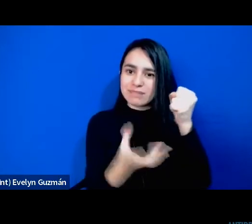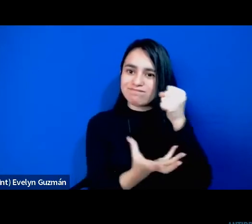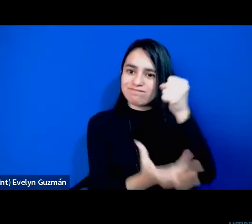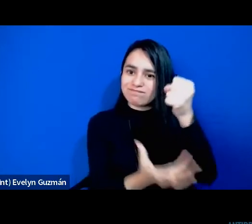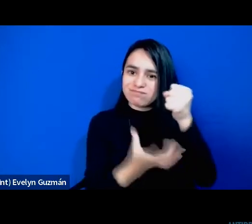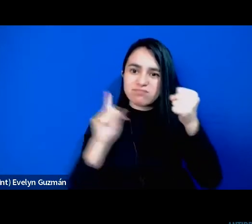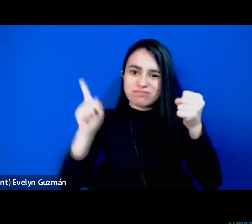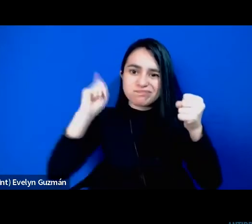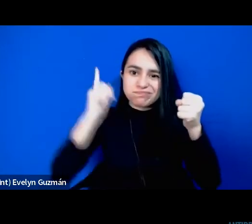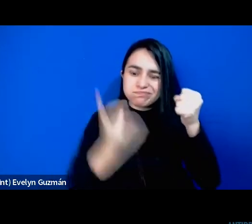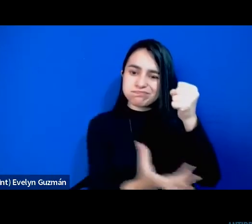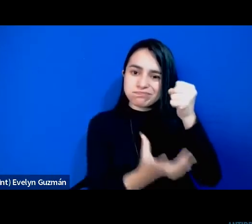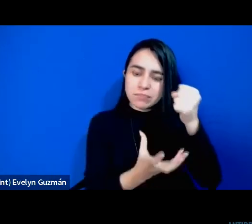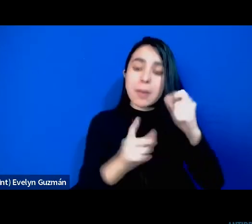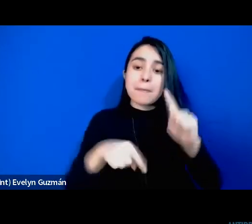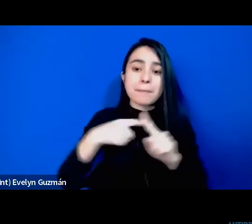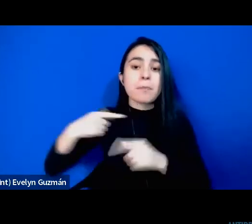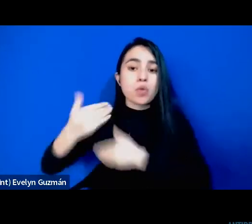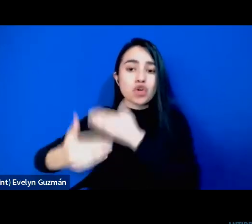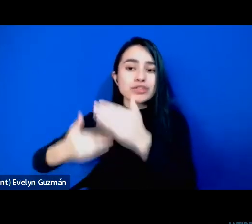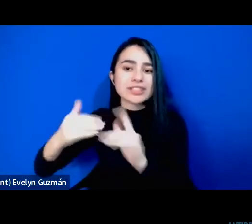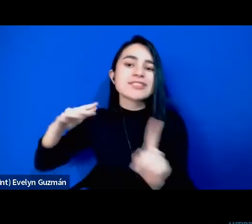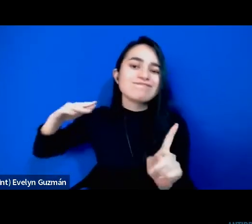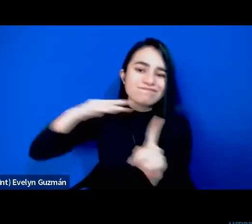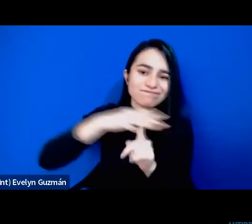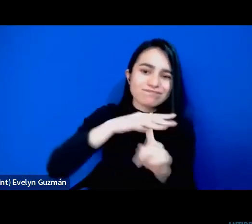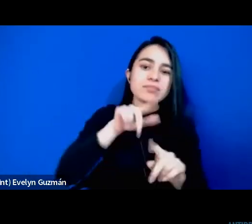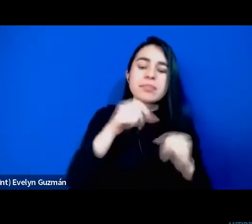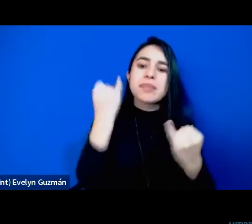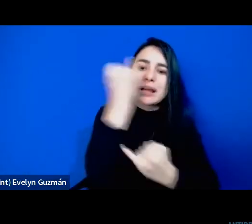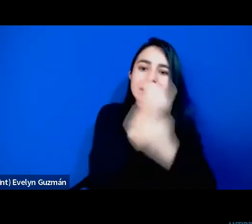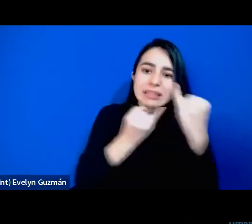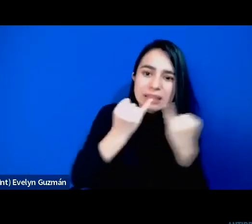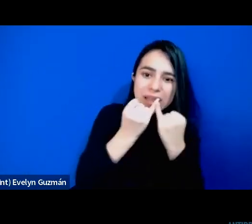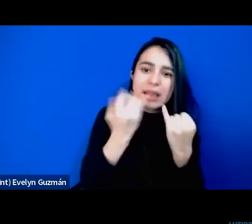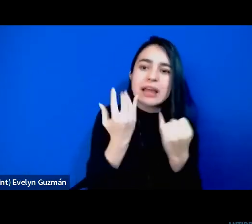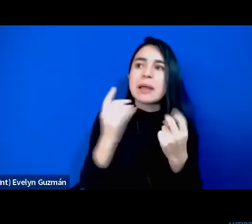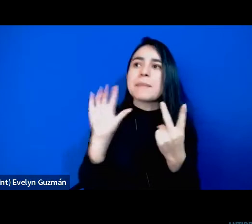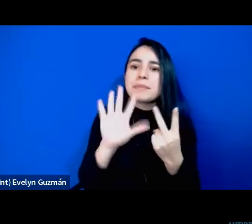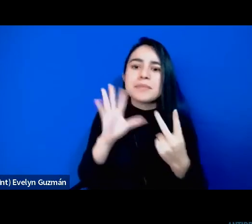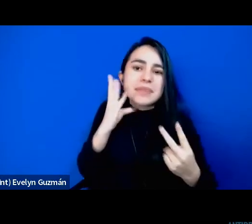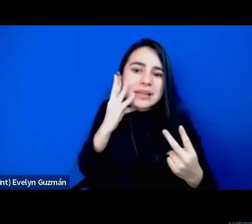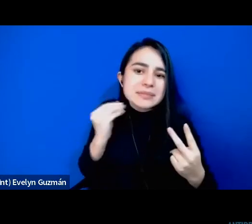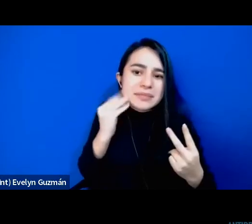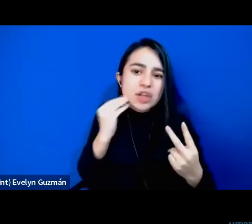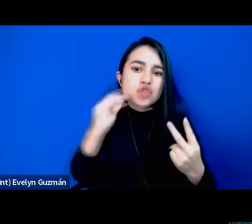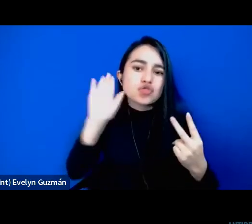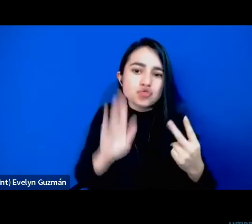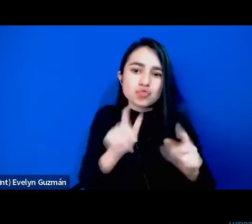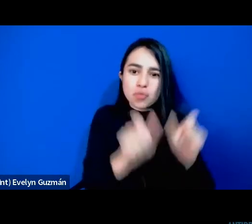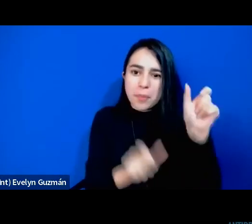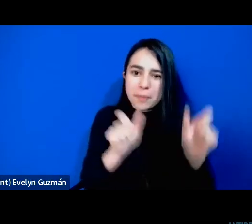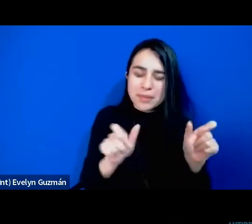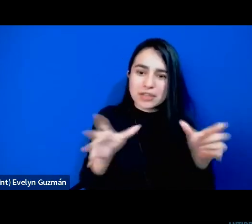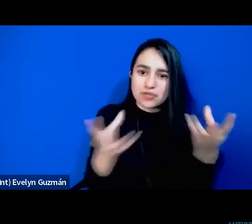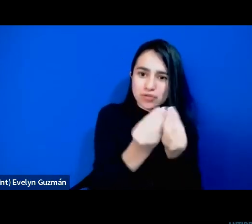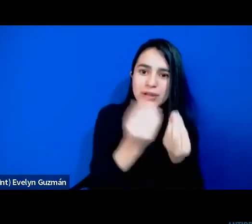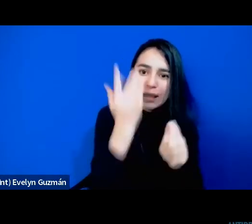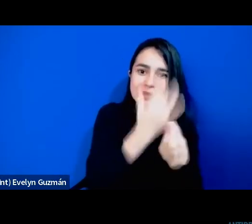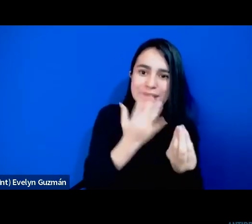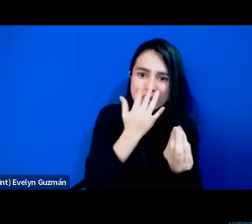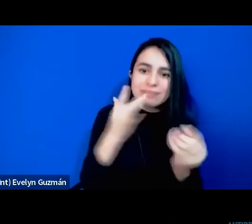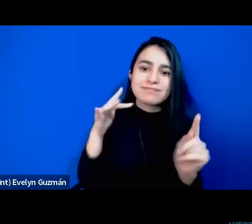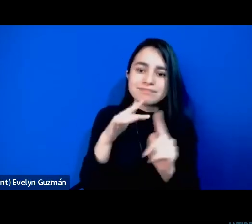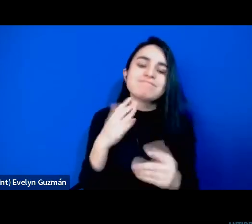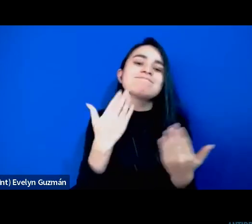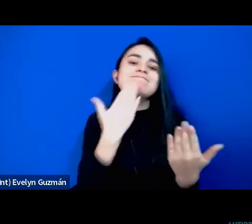corrosivos para las identidades y para las experiencias de estas personas negras muchas